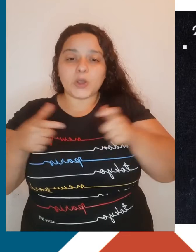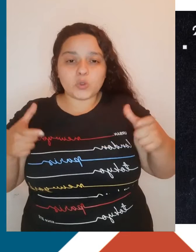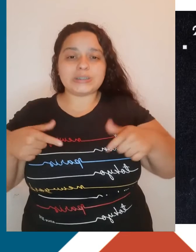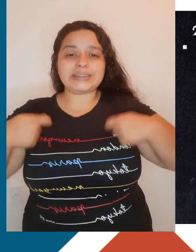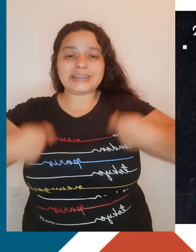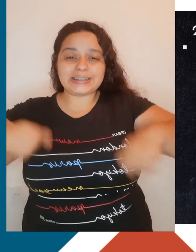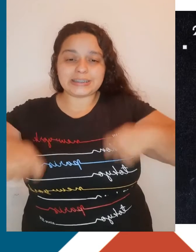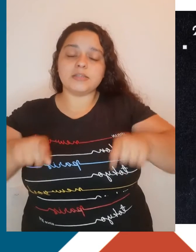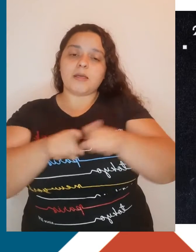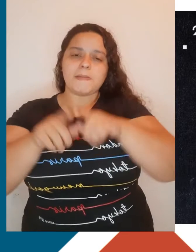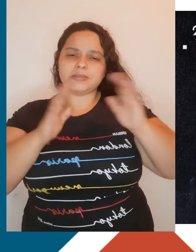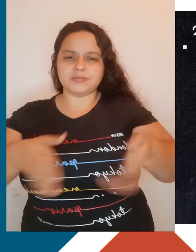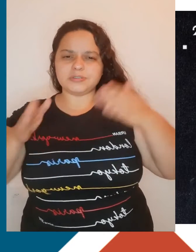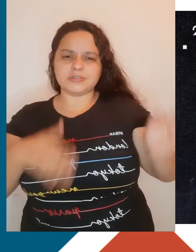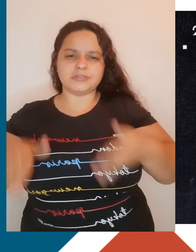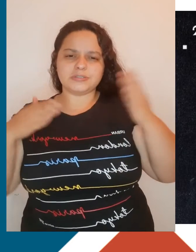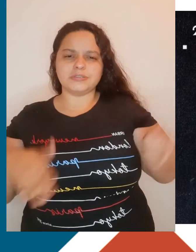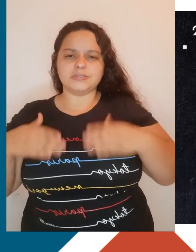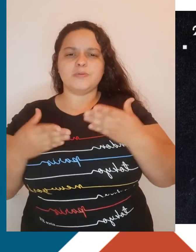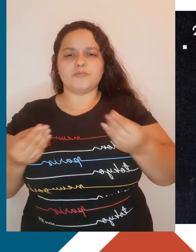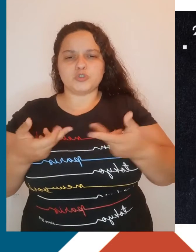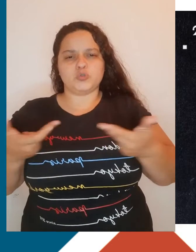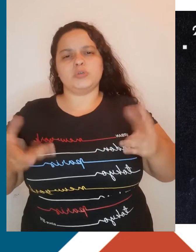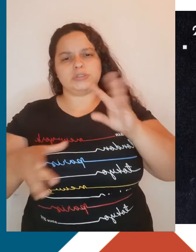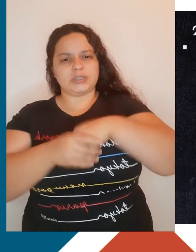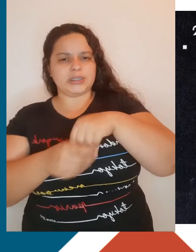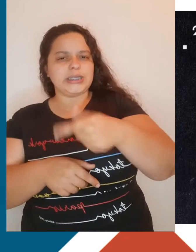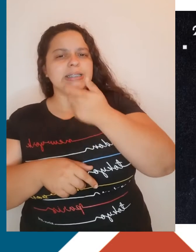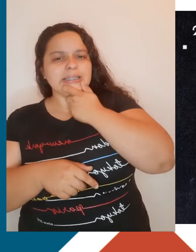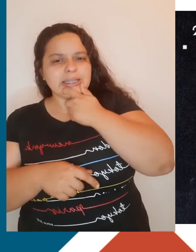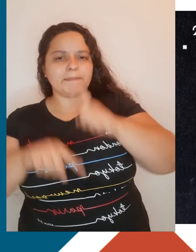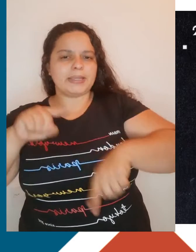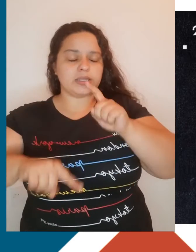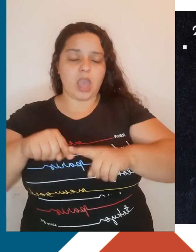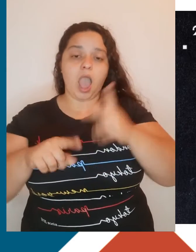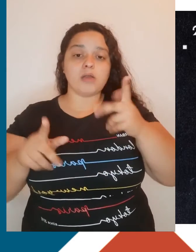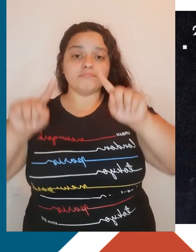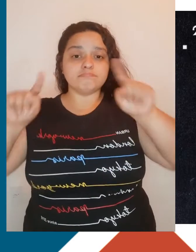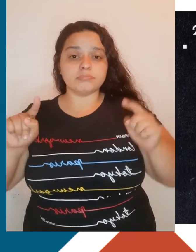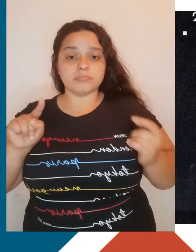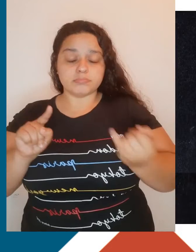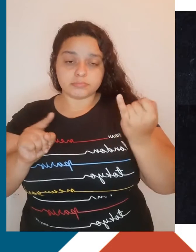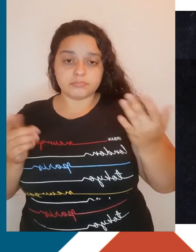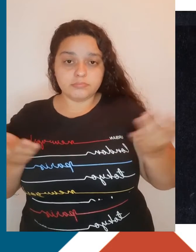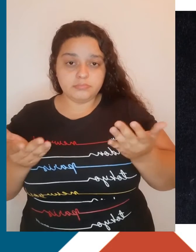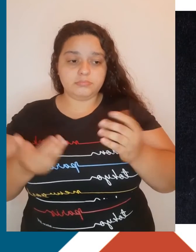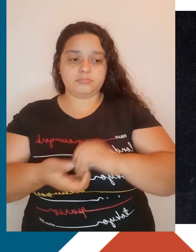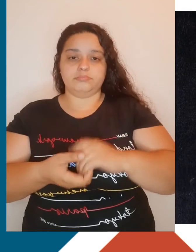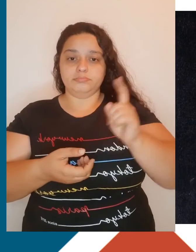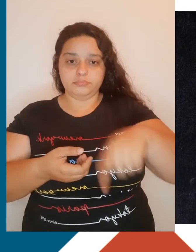a produção de várias matérias-primas na Inglaterra. Aliás, um parêntese importante aqui. A geração de energia,